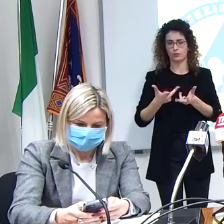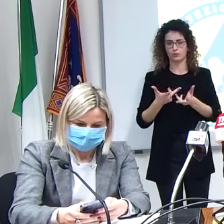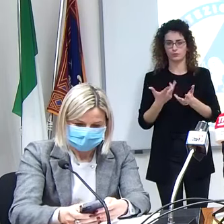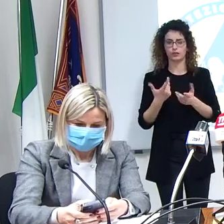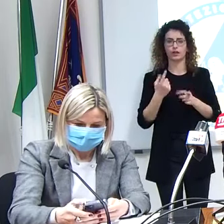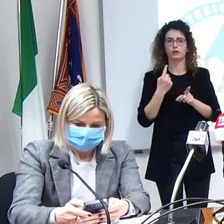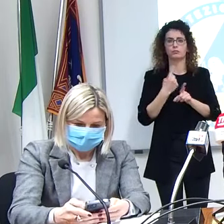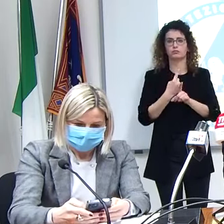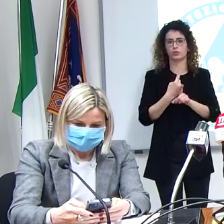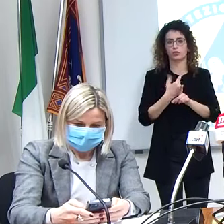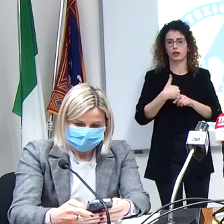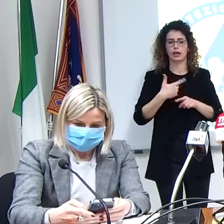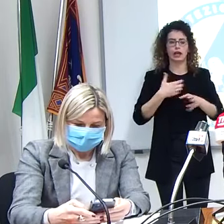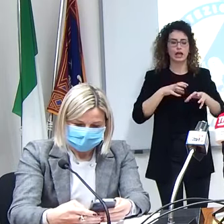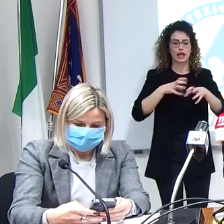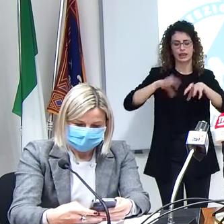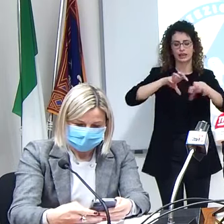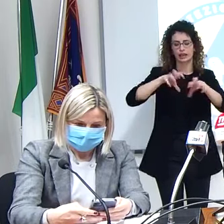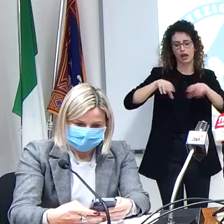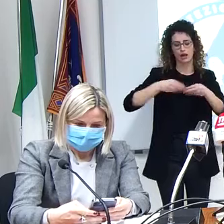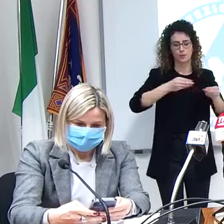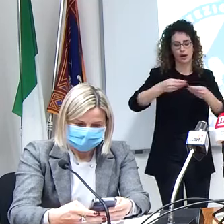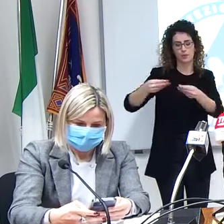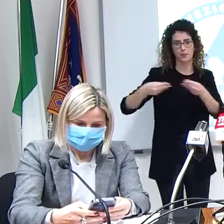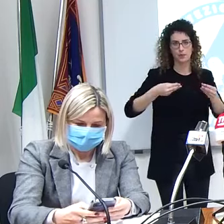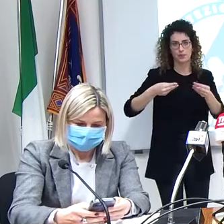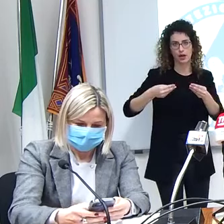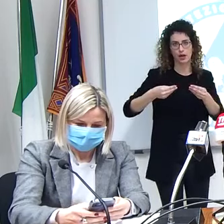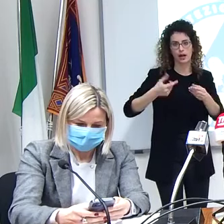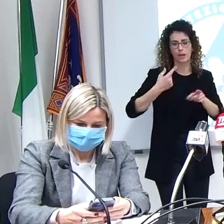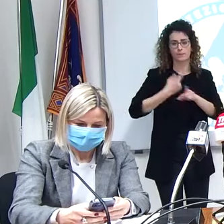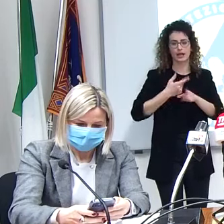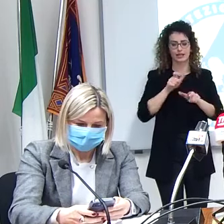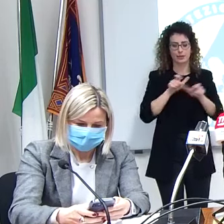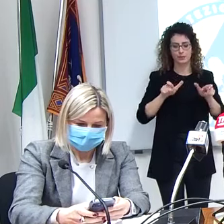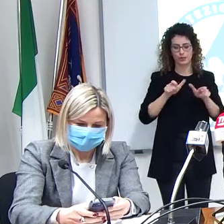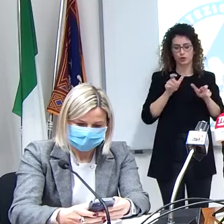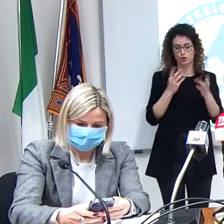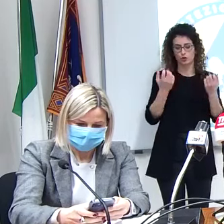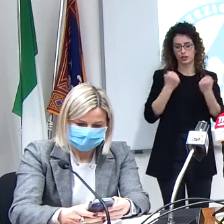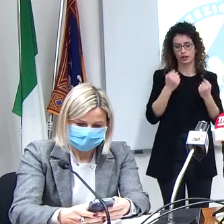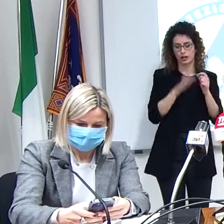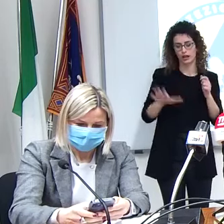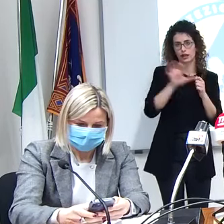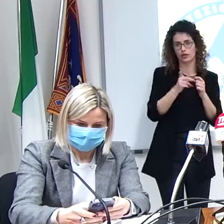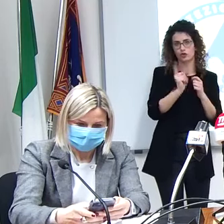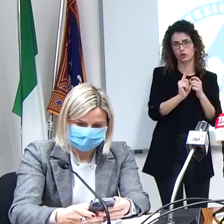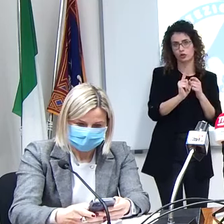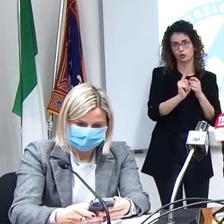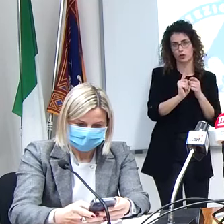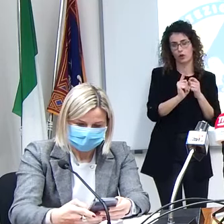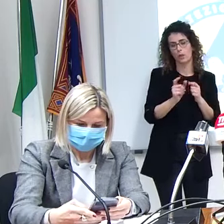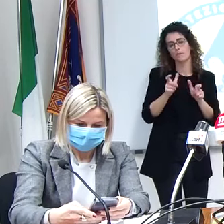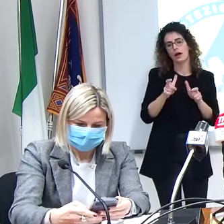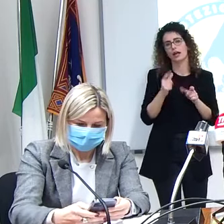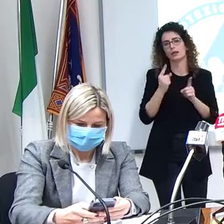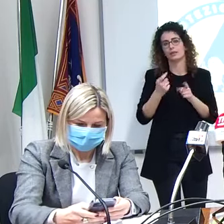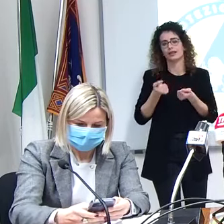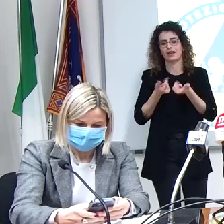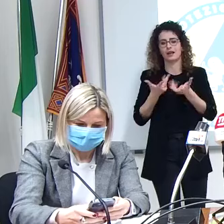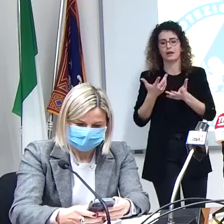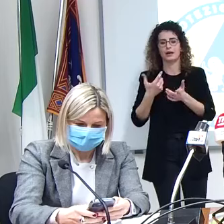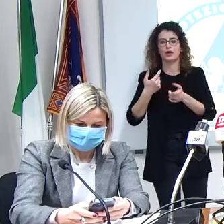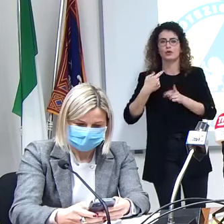ripartizione che fa il ministero sulla base della positività registrata nelle varie regioni